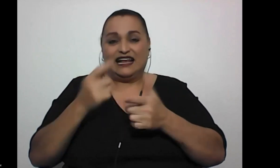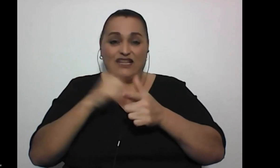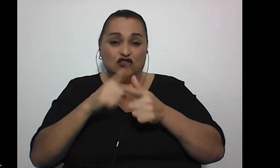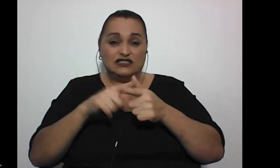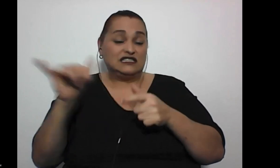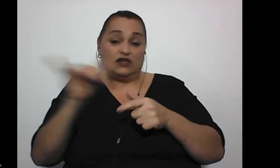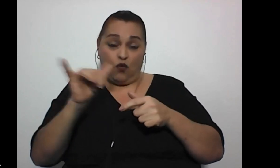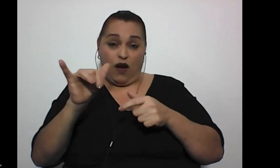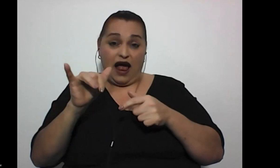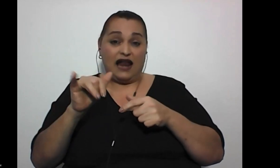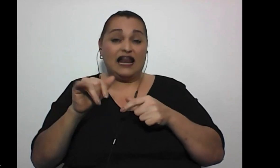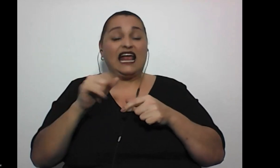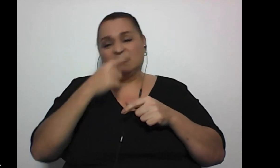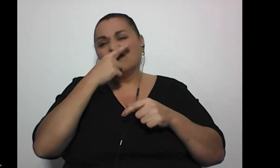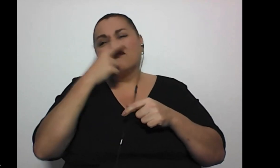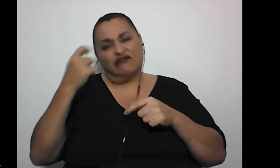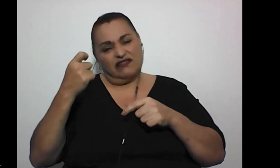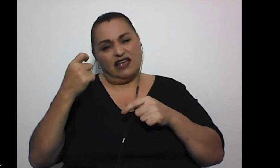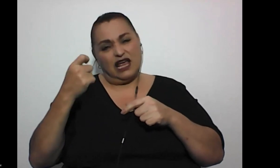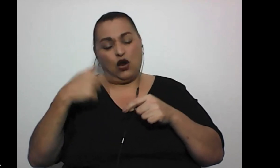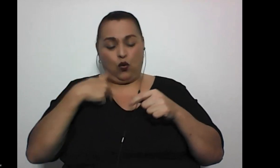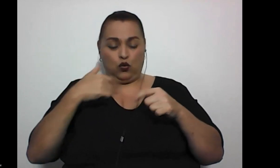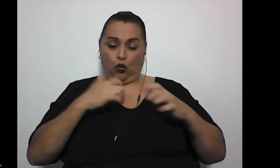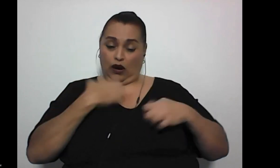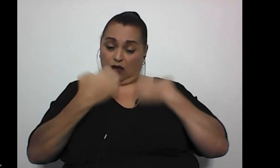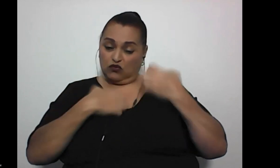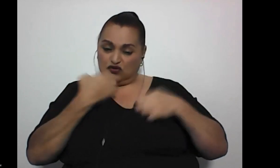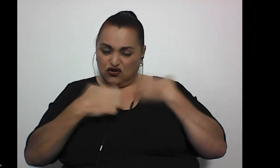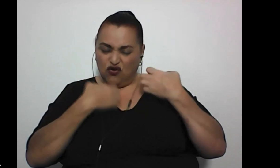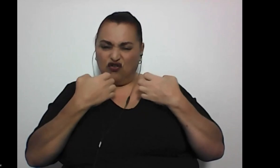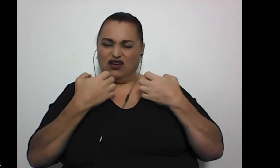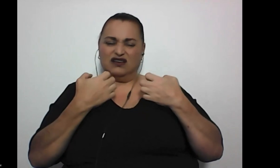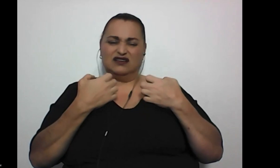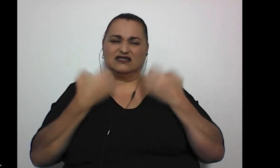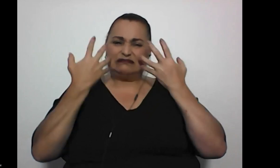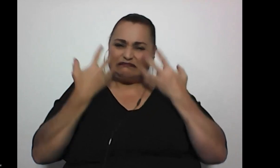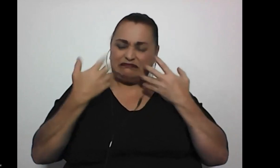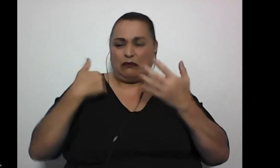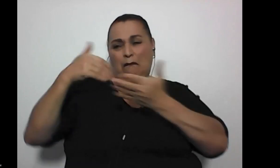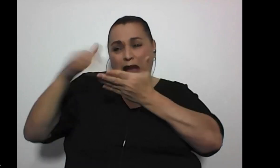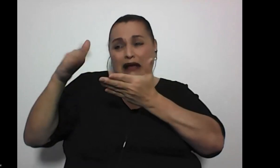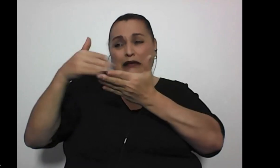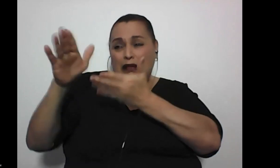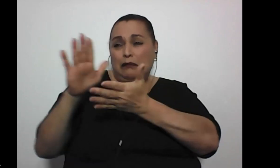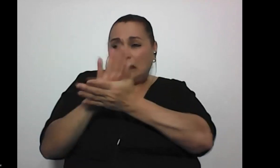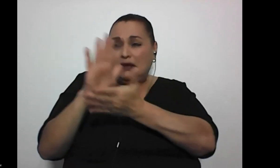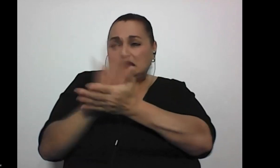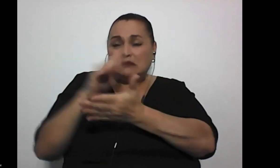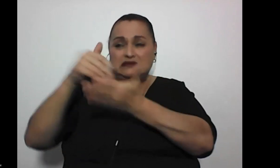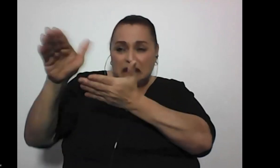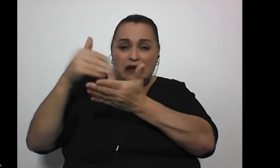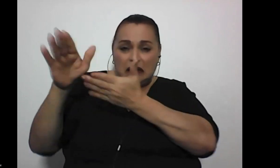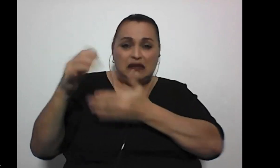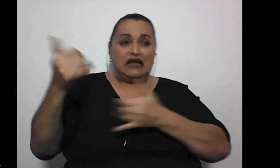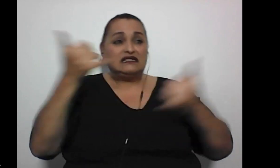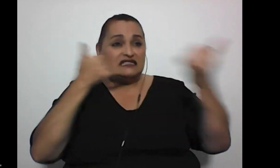igual, es súper feo, ¿verdad? emocionalmente hablando, el hecho de saber que uno manda cualquier cantidad de papeles, que te llaman a